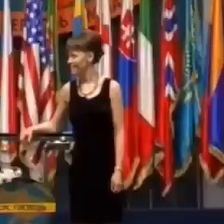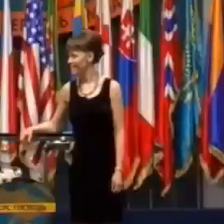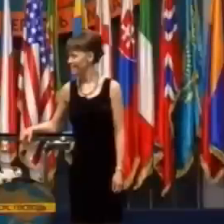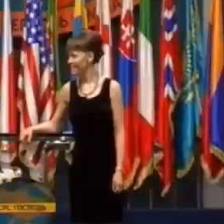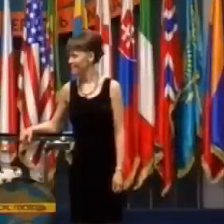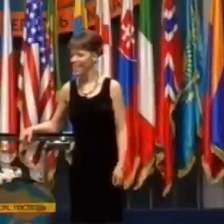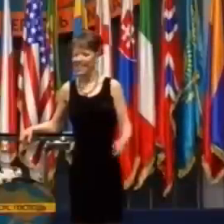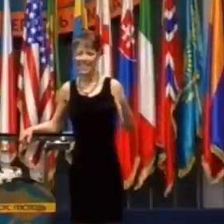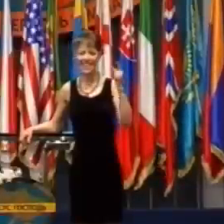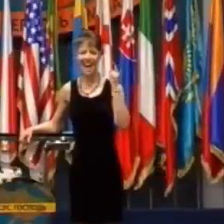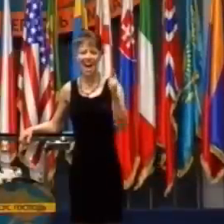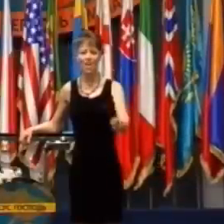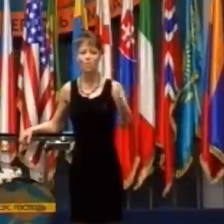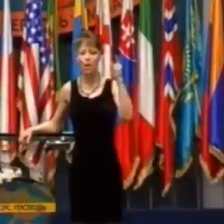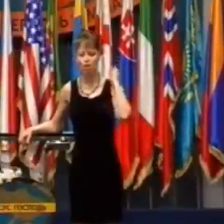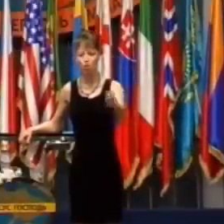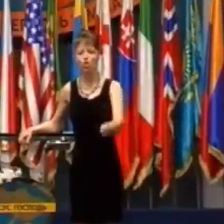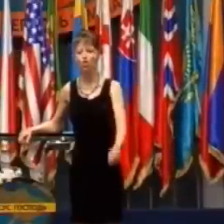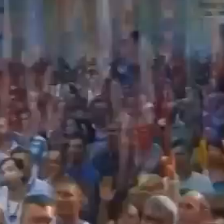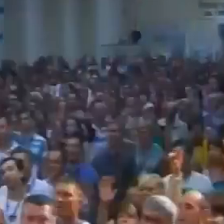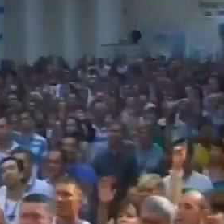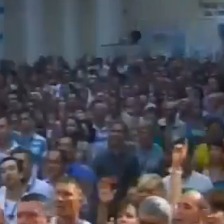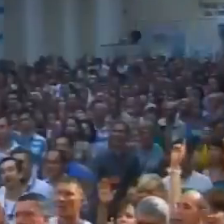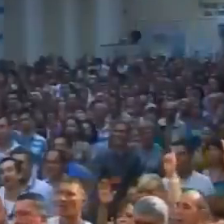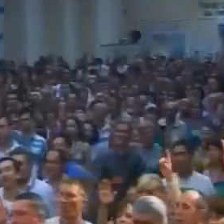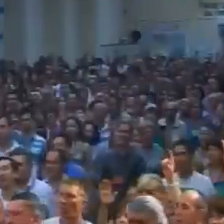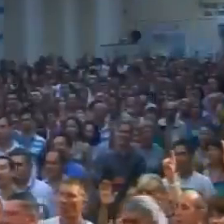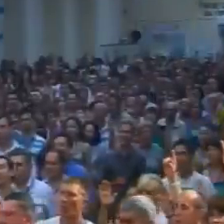a oni poslúchajú.